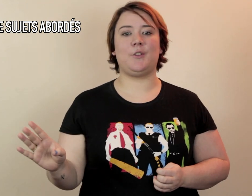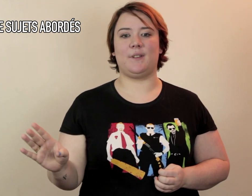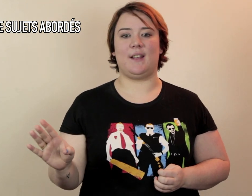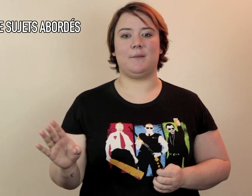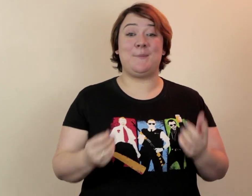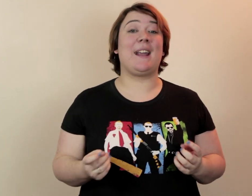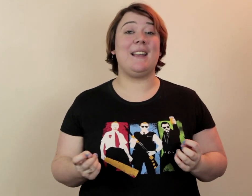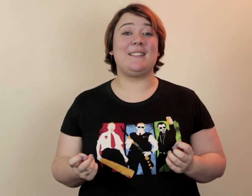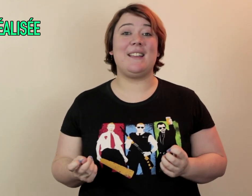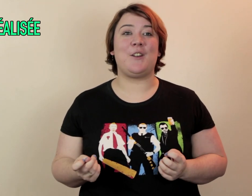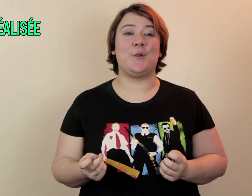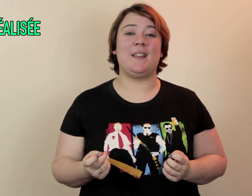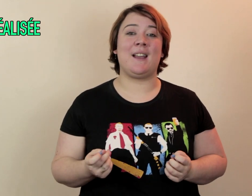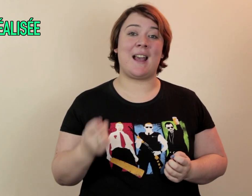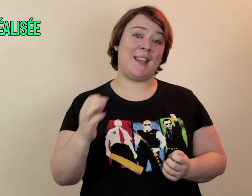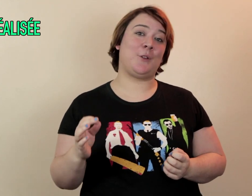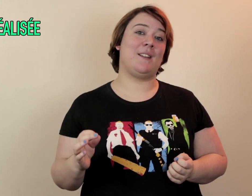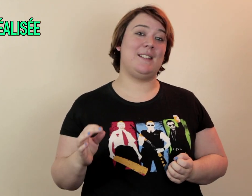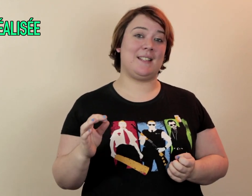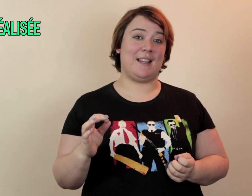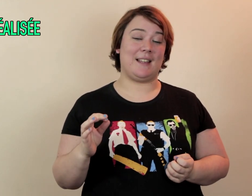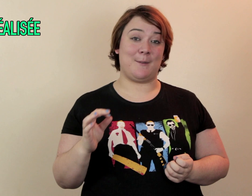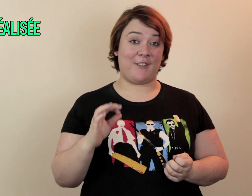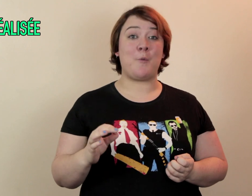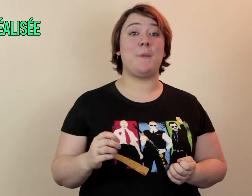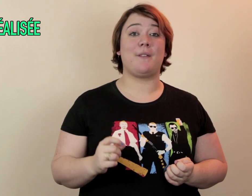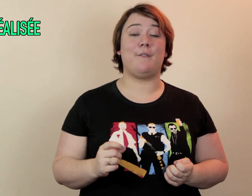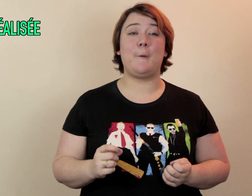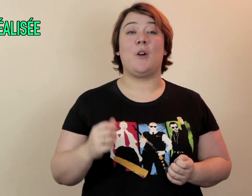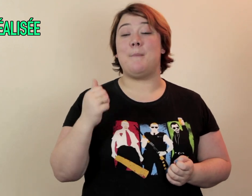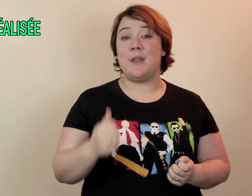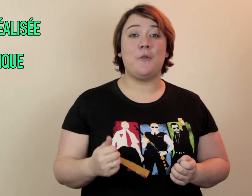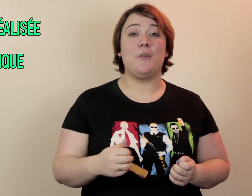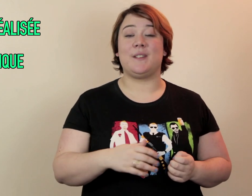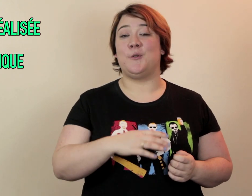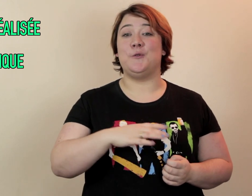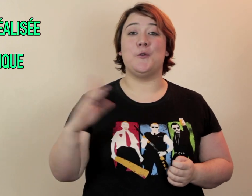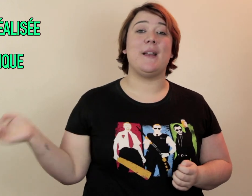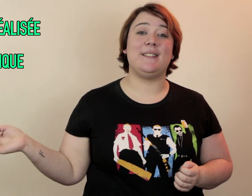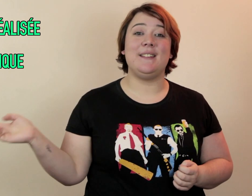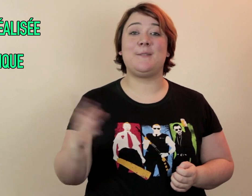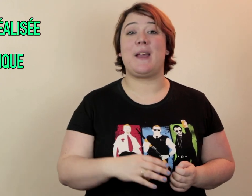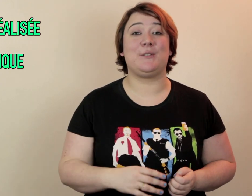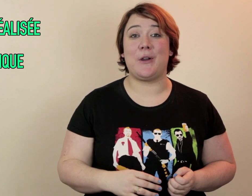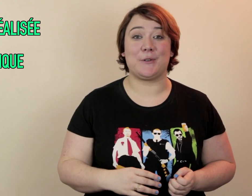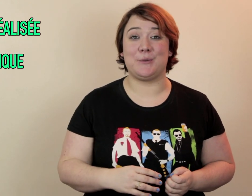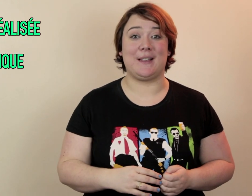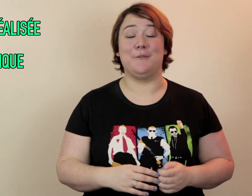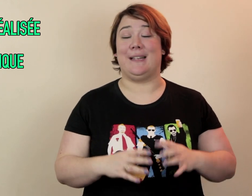extraordinaire C'est bien réalisé Il a le côté années 90 Qui est vraiment mis en avant Dans la BO C'est que du Oasis Space Girls Tout ça Vous